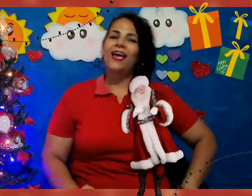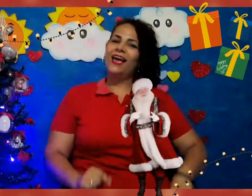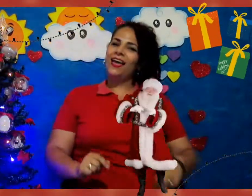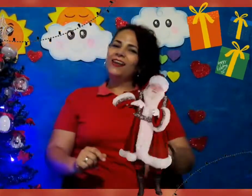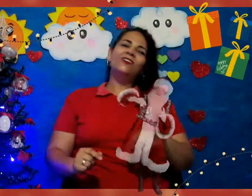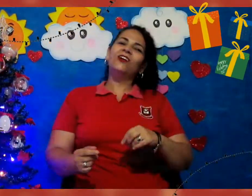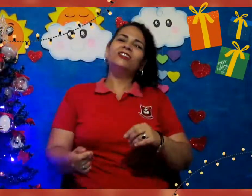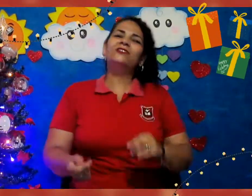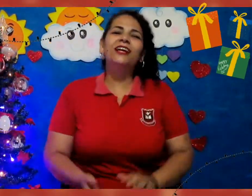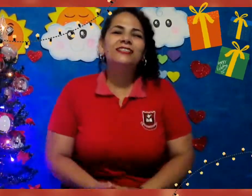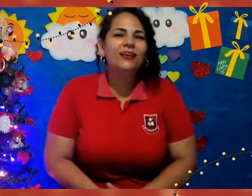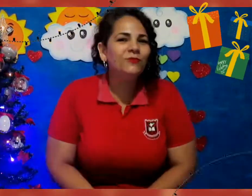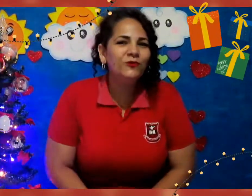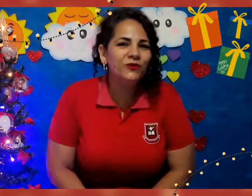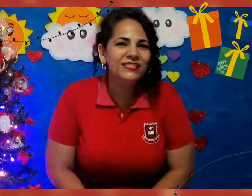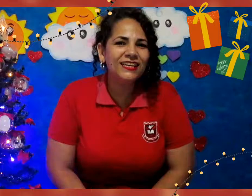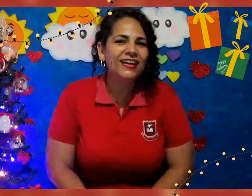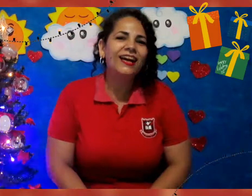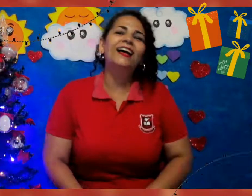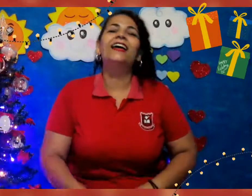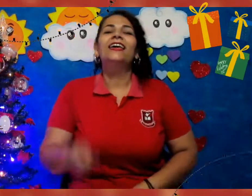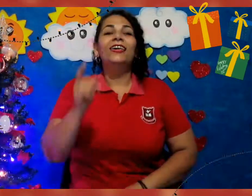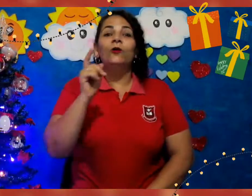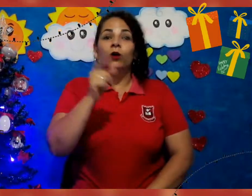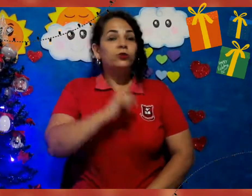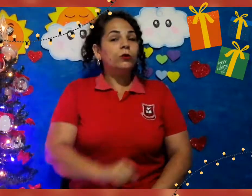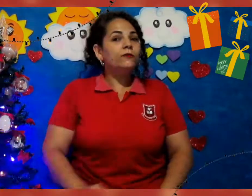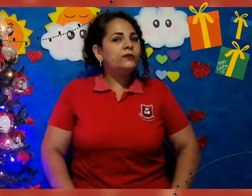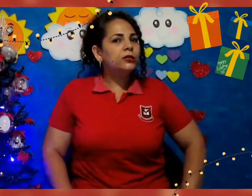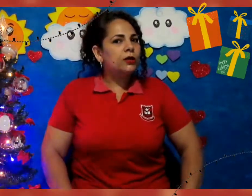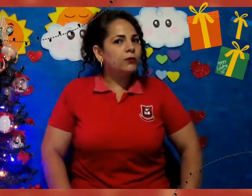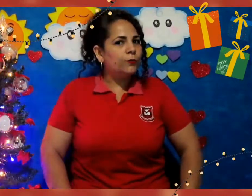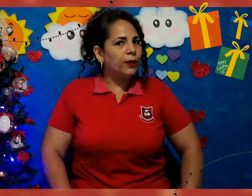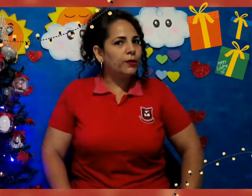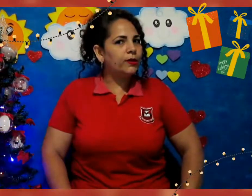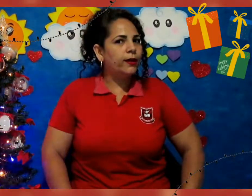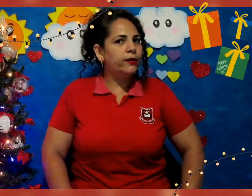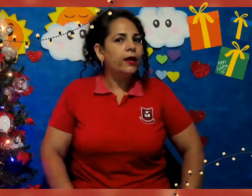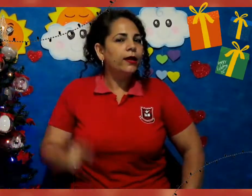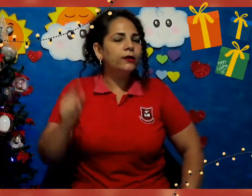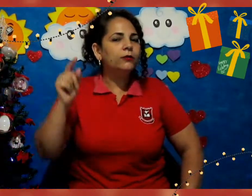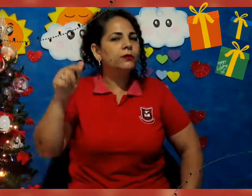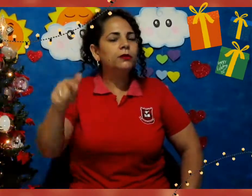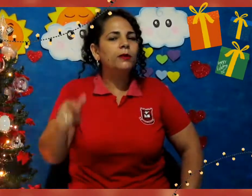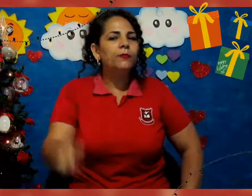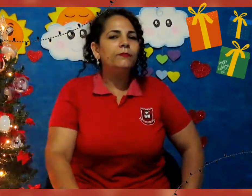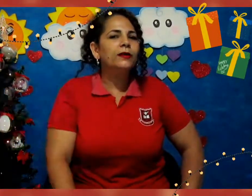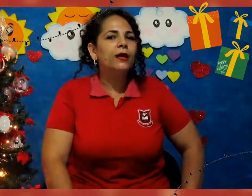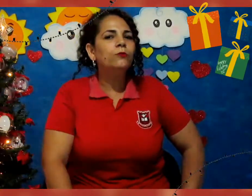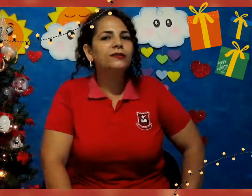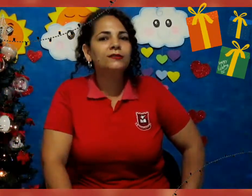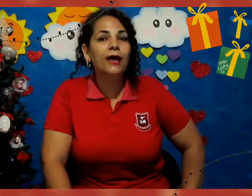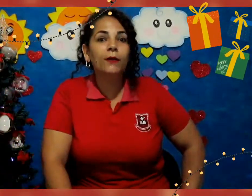Ah, eu gosto dessa música! E eu gosto quando vocês cantam pra mim, hein? Então, cantem pra mim lá no WhatsApp,